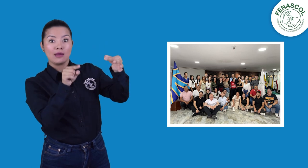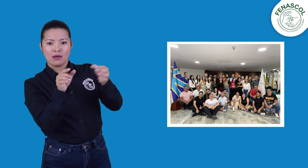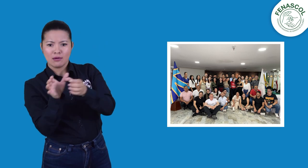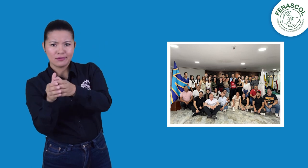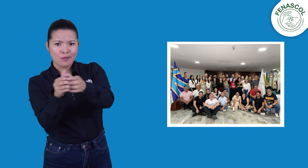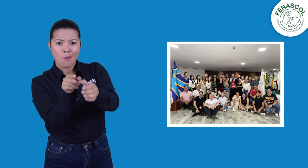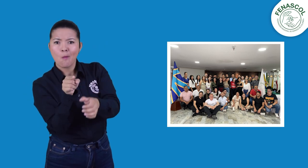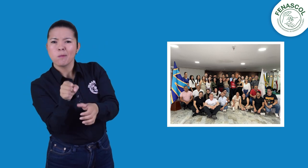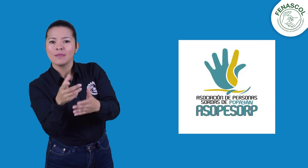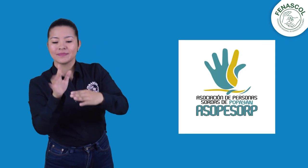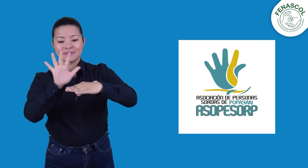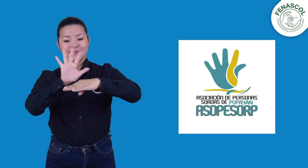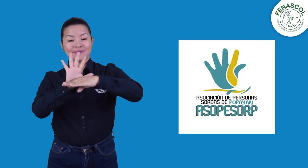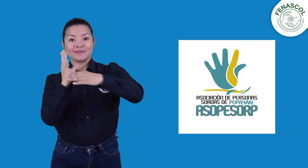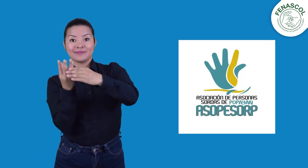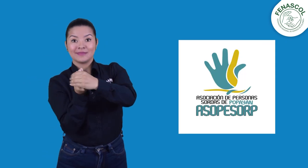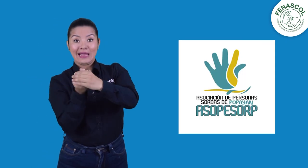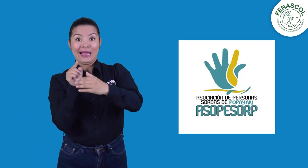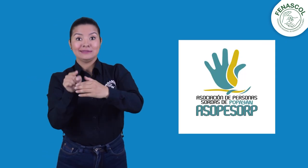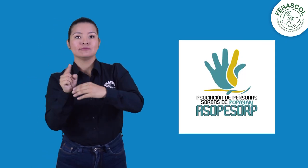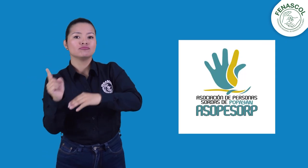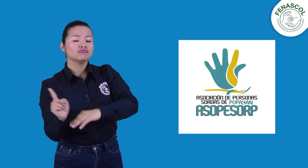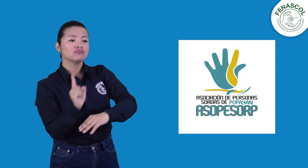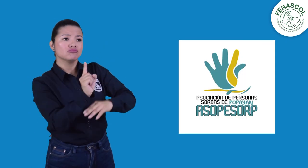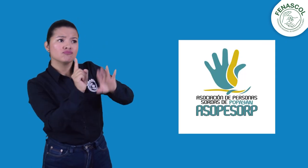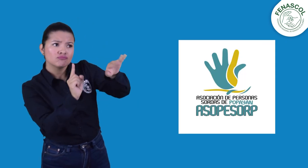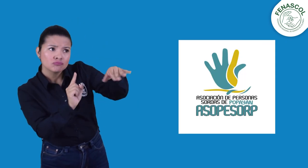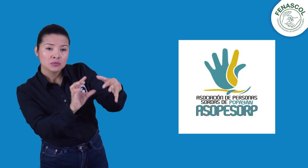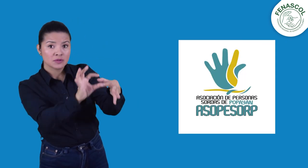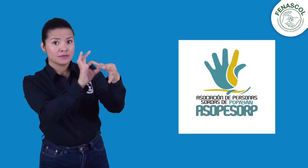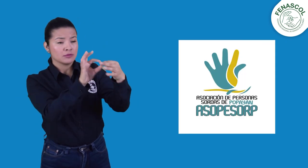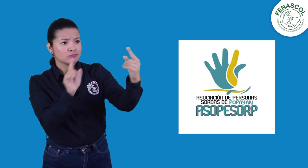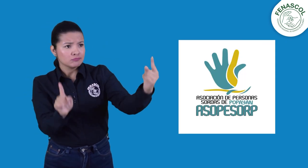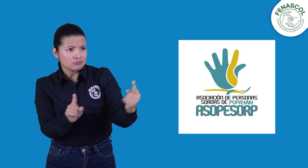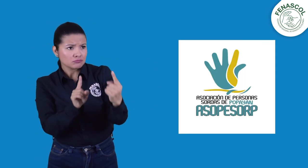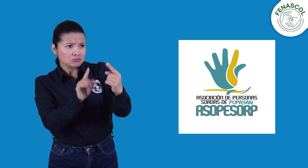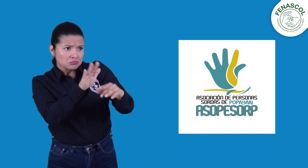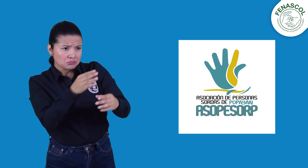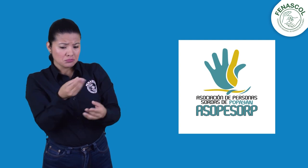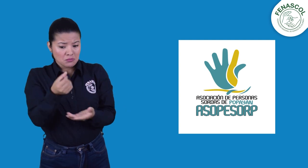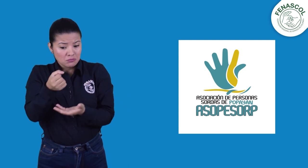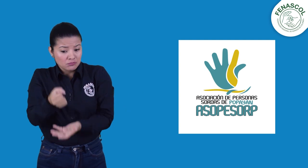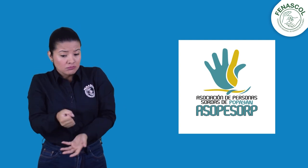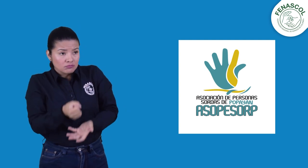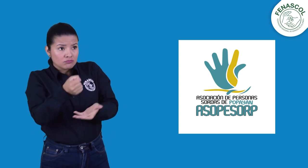Aso Pesor hizo la primera donación a esta campaña de la Federación Mundial de Sordos.